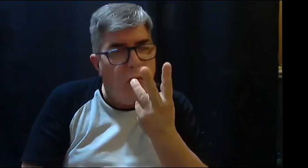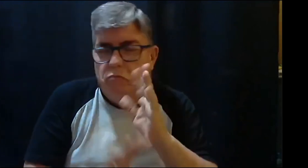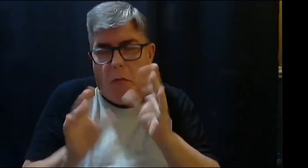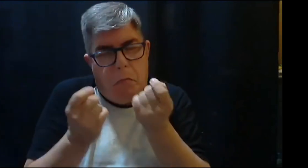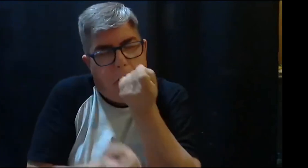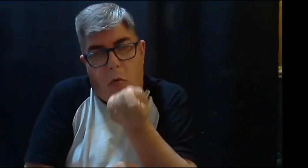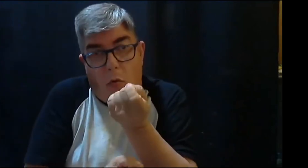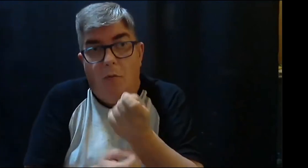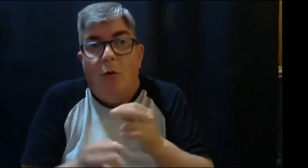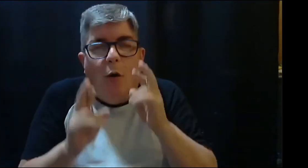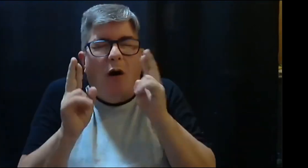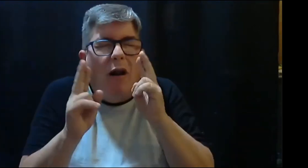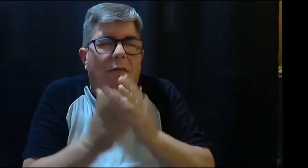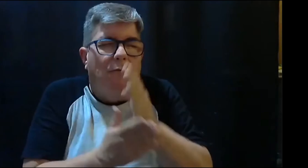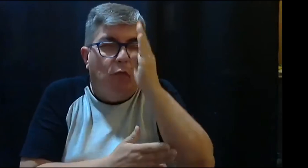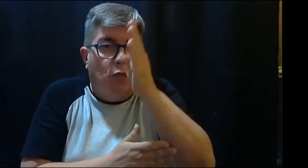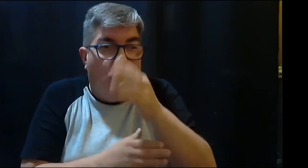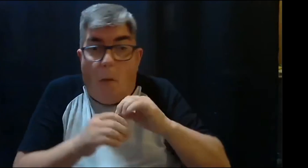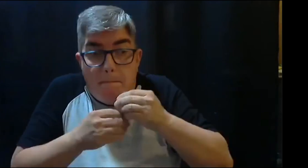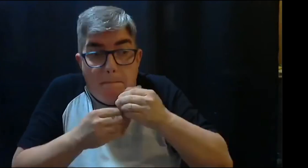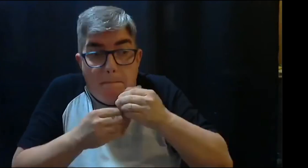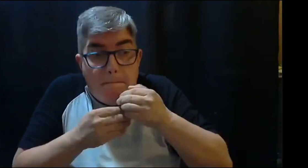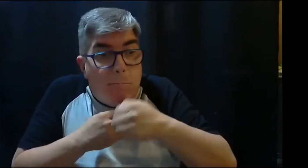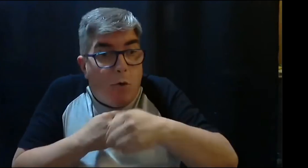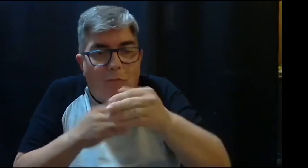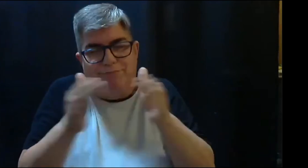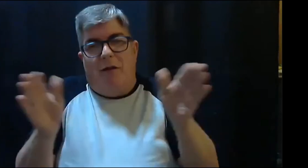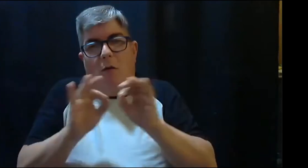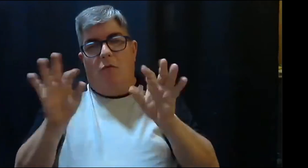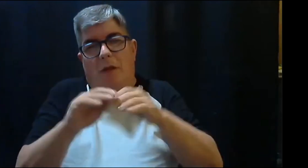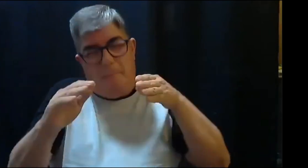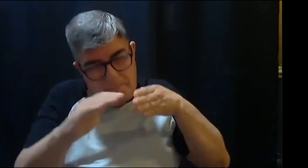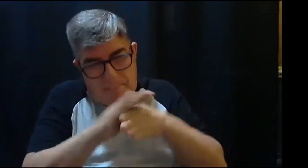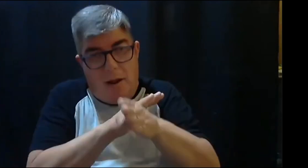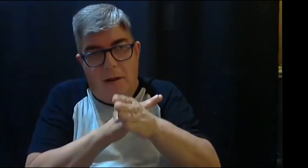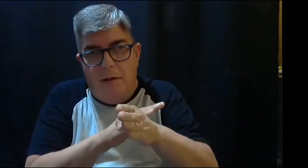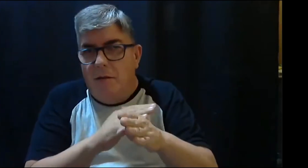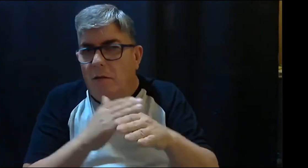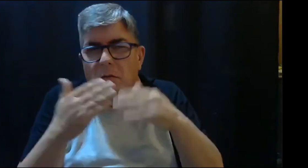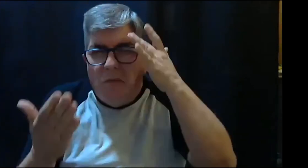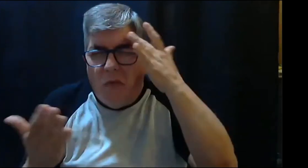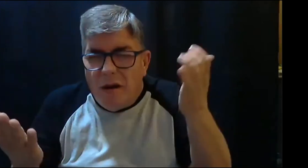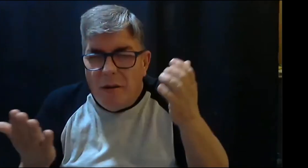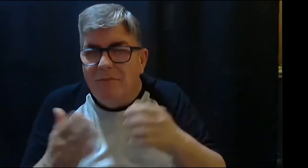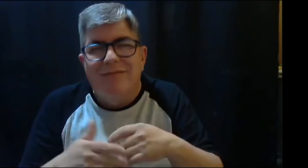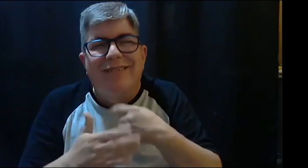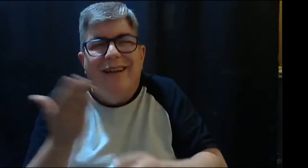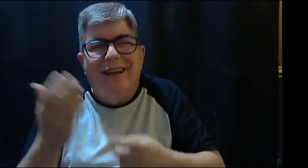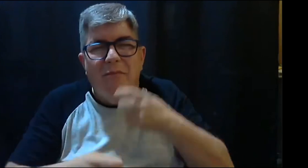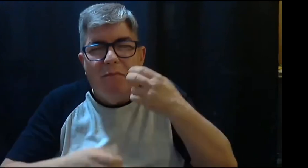en la educación en donde no recuerdo digamos que han sido muy pocos las personas sordas que han podido estar allí pero la idea es que